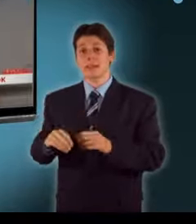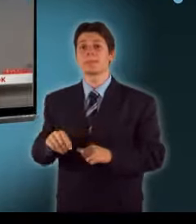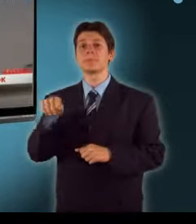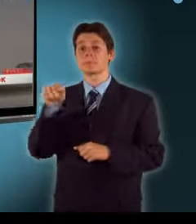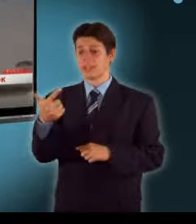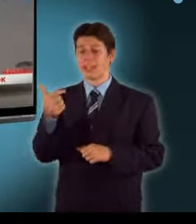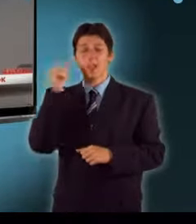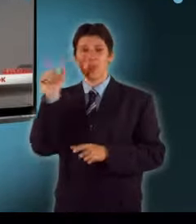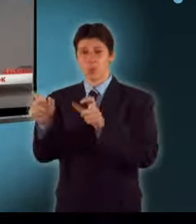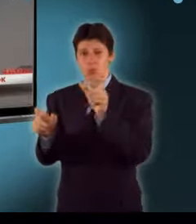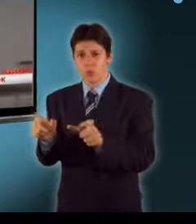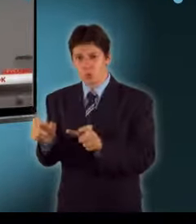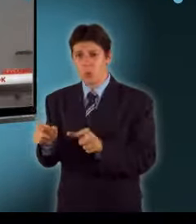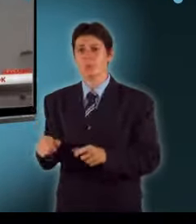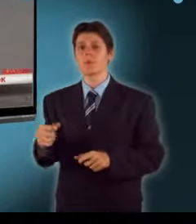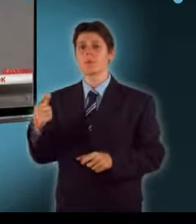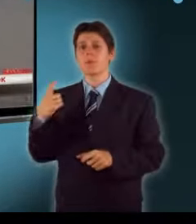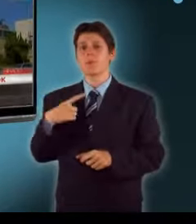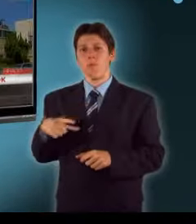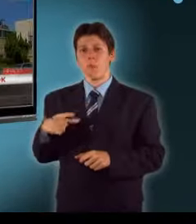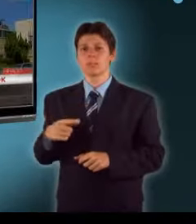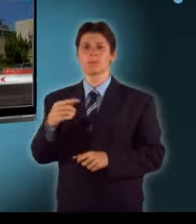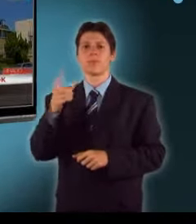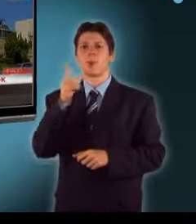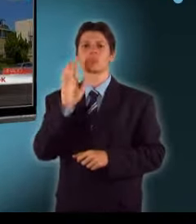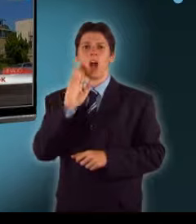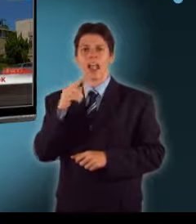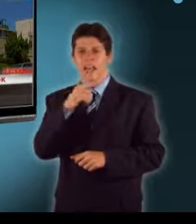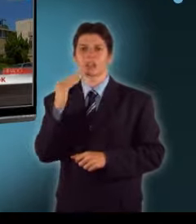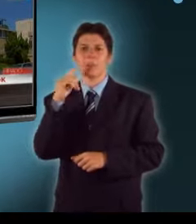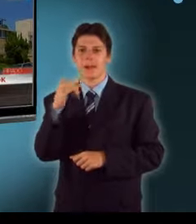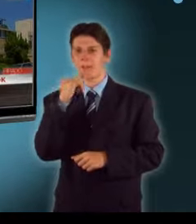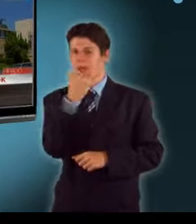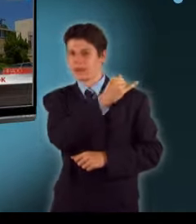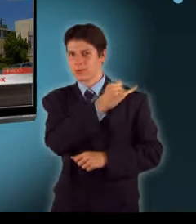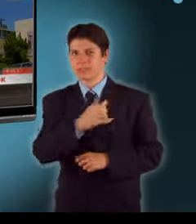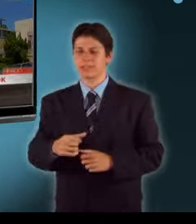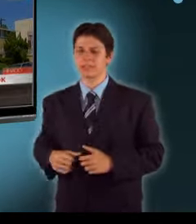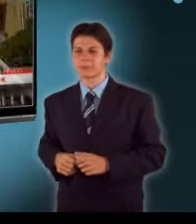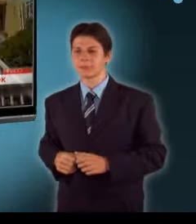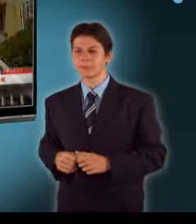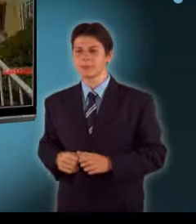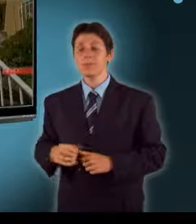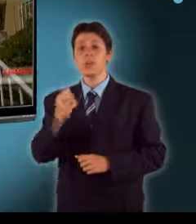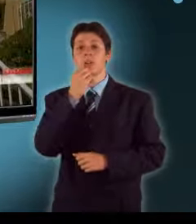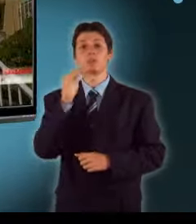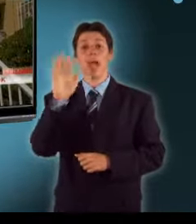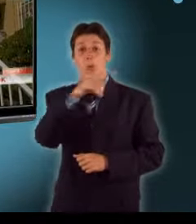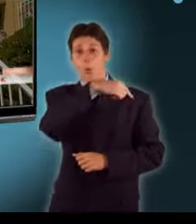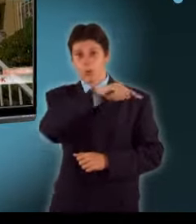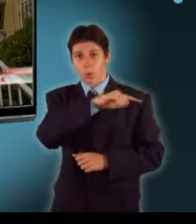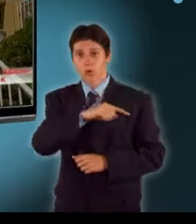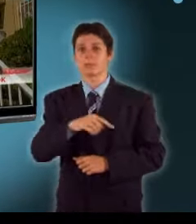Ling Clintonnal együtt Los Angelesbe repült. Otthonában a kaliforniai Carmichael-ben Laura Ling családja